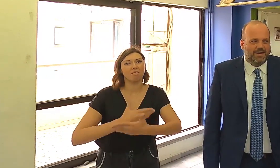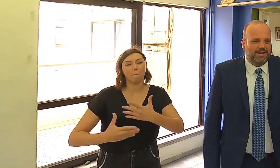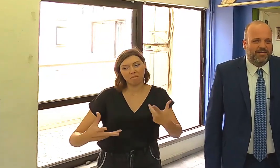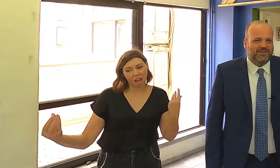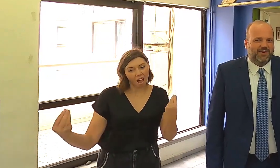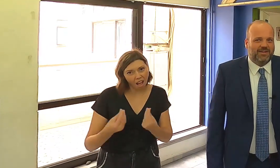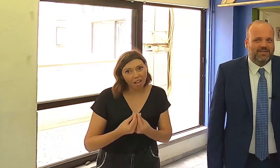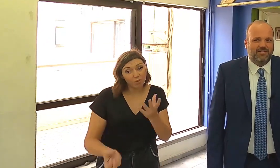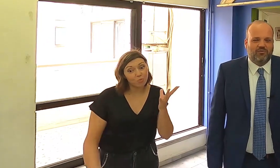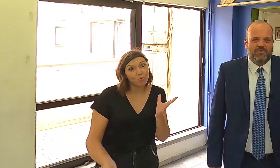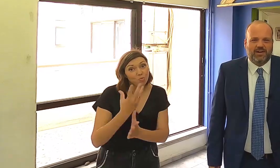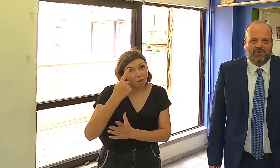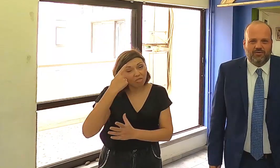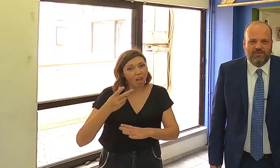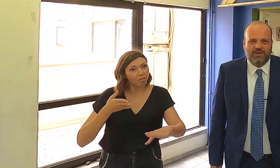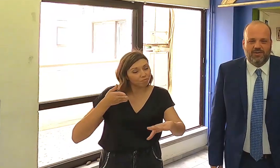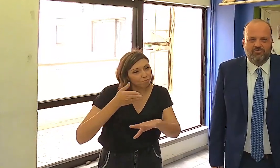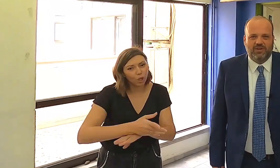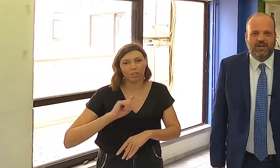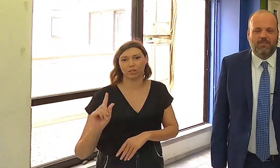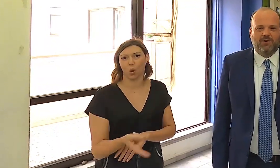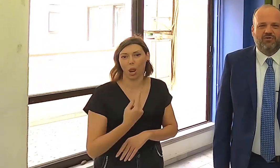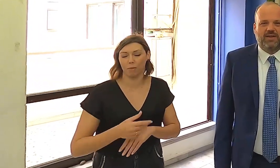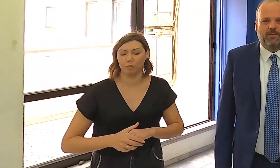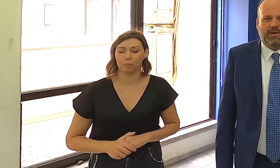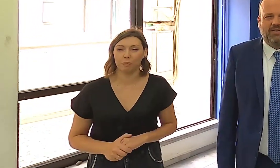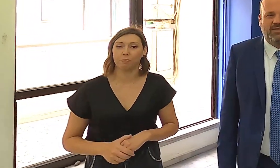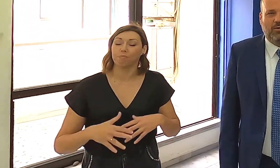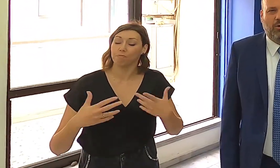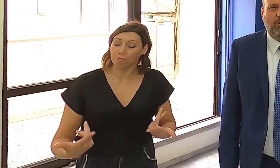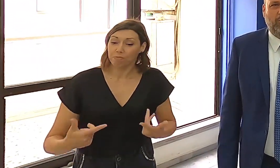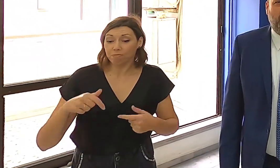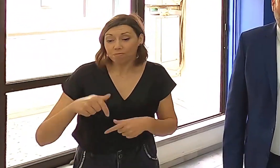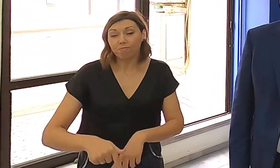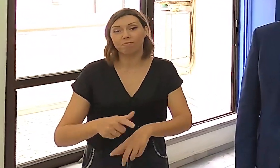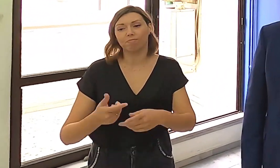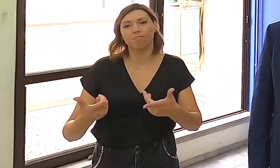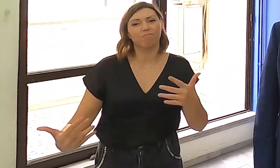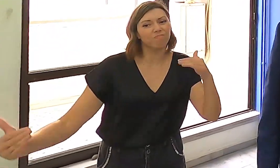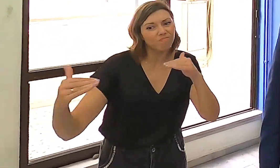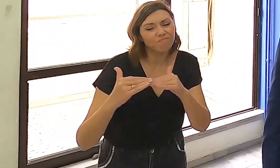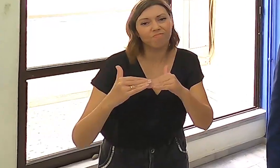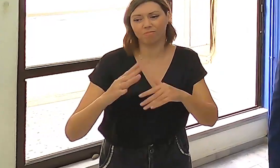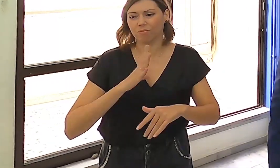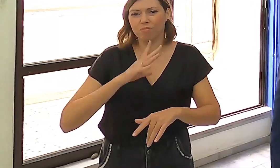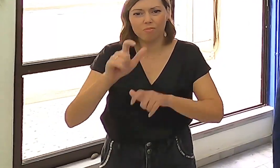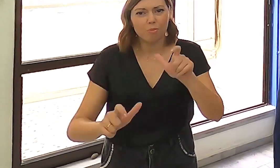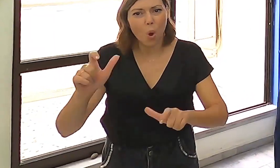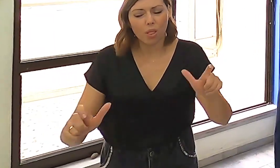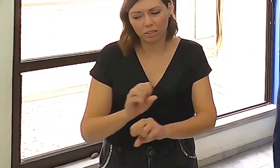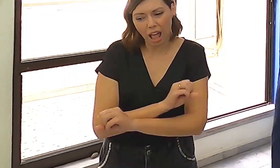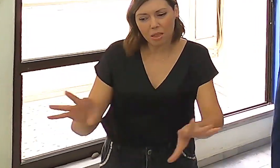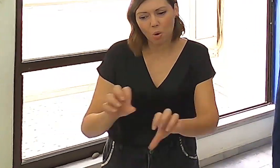Η διασφάλιση ίσων ευκαιριών, καθώς και η ενημέρωση και εξυπηρέτηση όλων των πολιτών, χωρίς αποκλεισμούς,